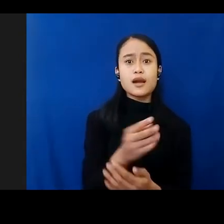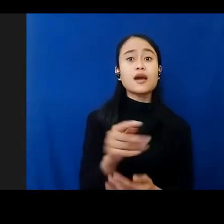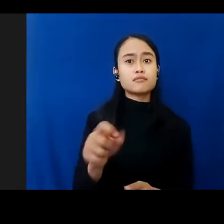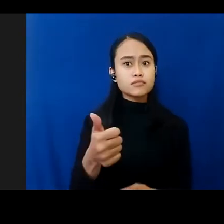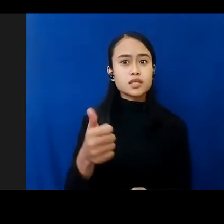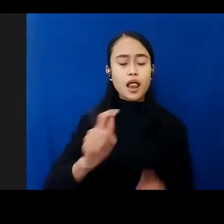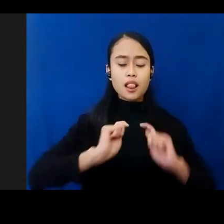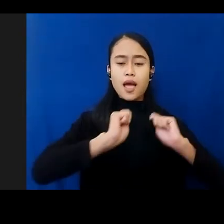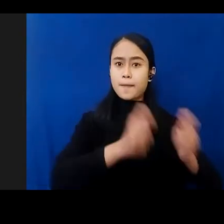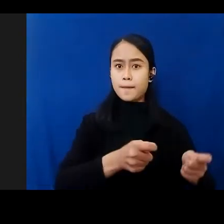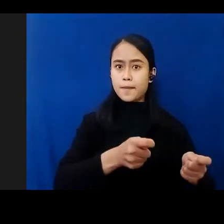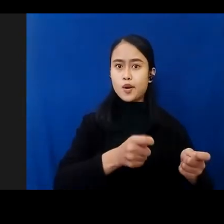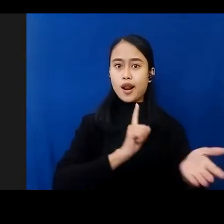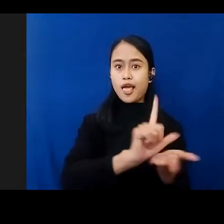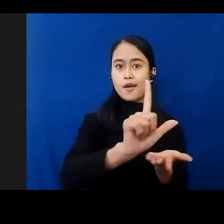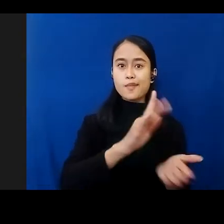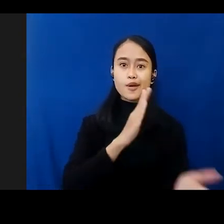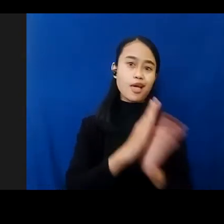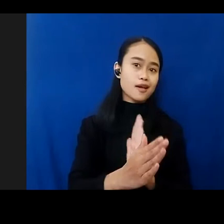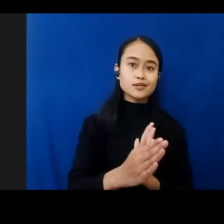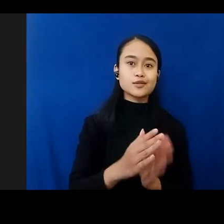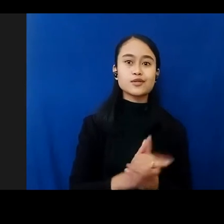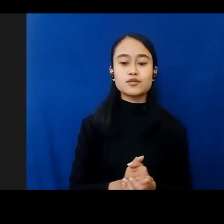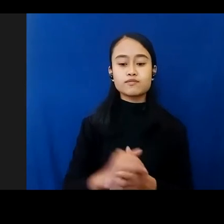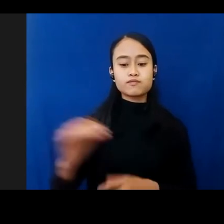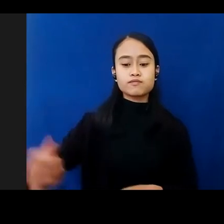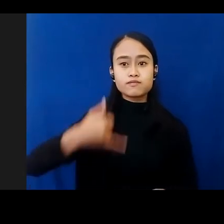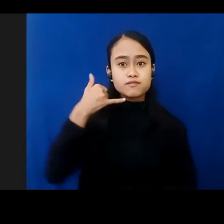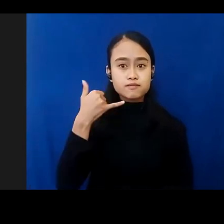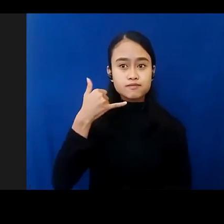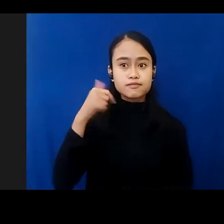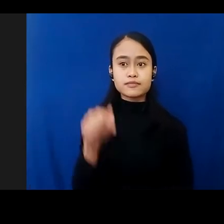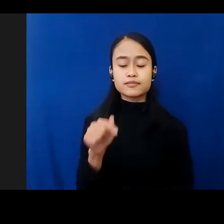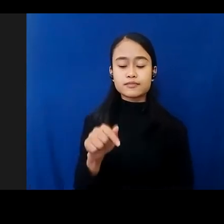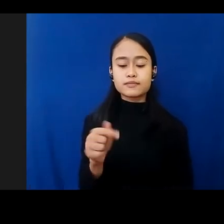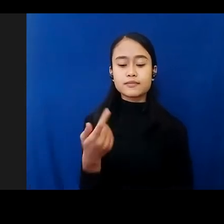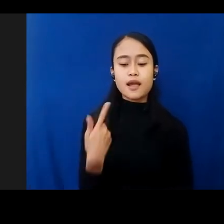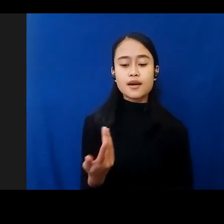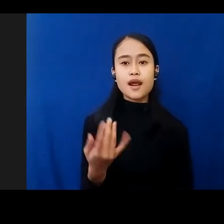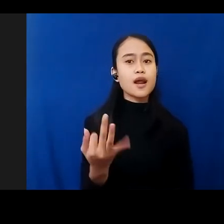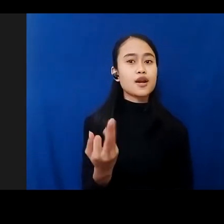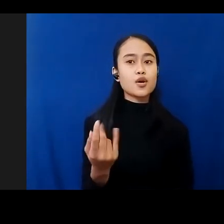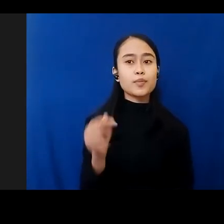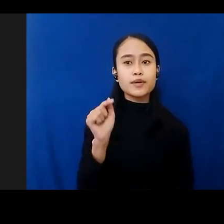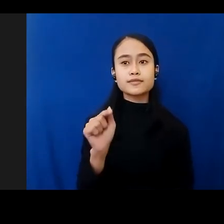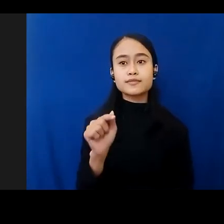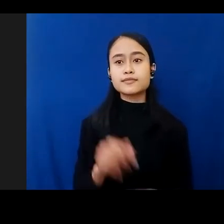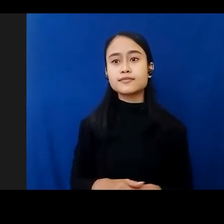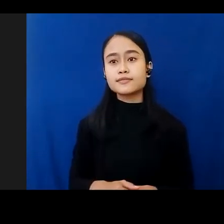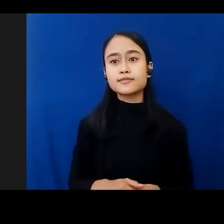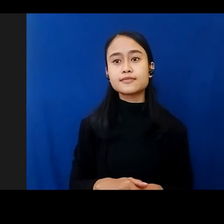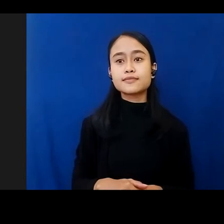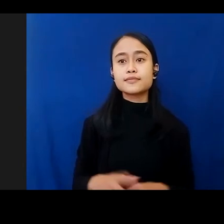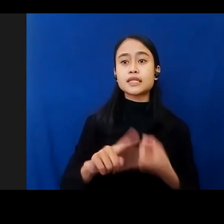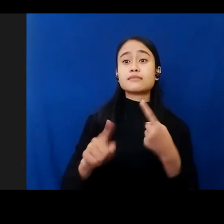melaporkannya dengan menghubungi focal point berikut ini. Kita ada nomor-nomornya di sini, Anda bisa